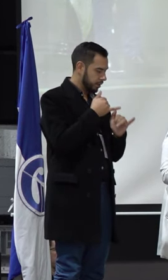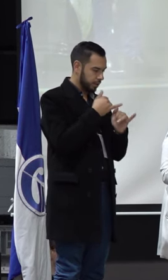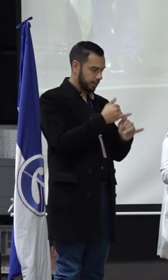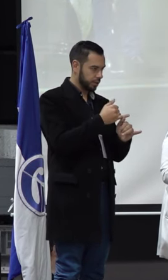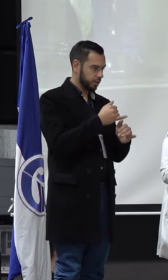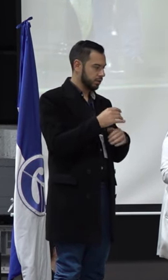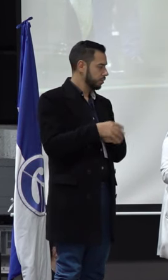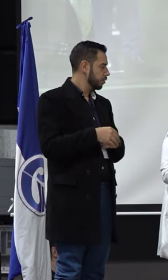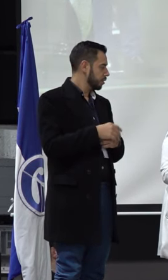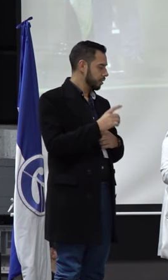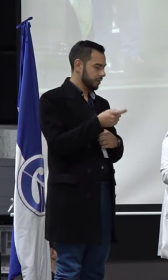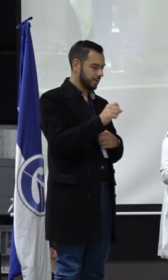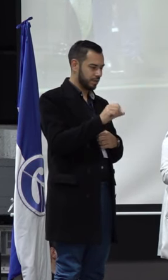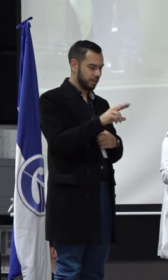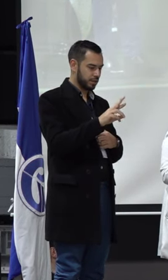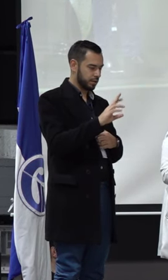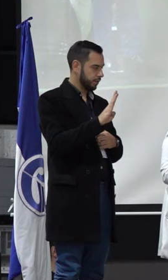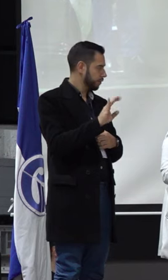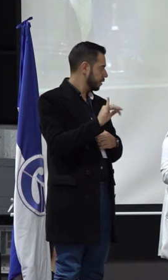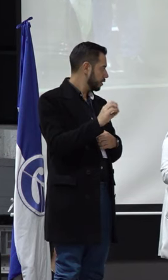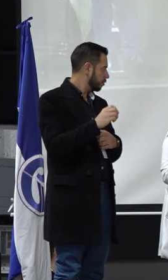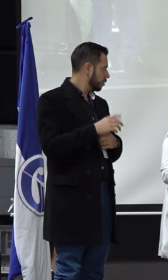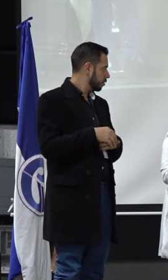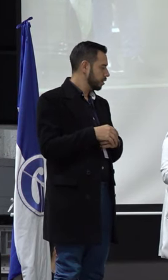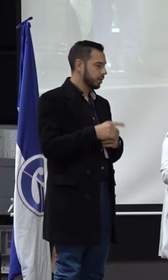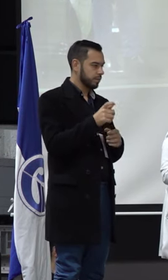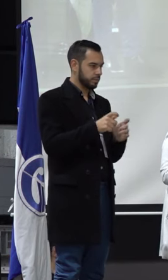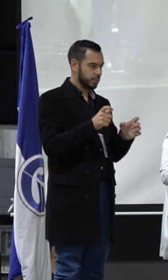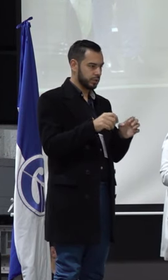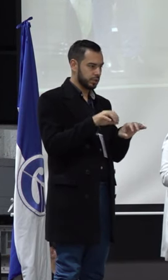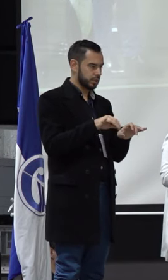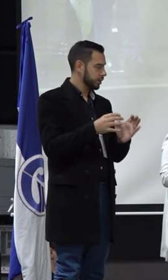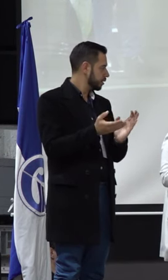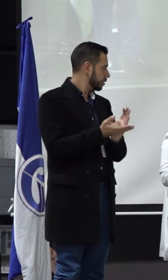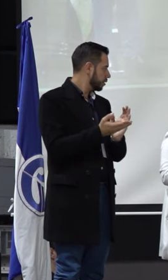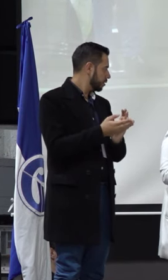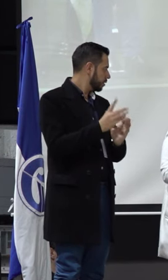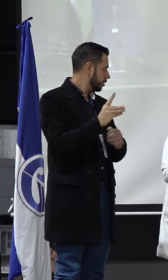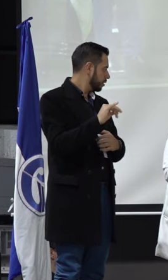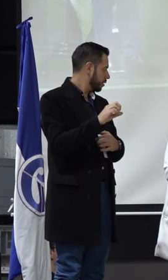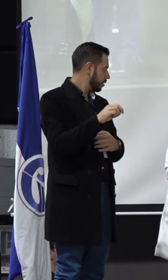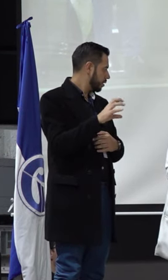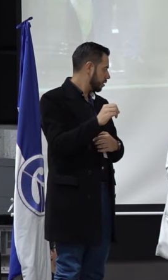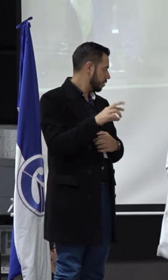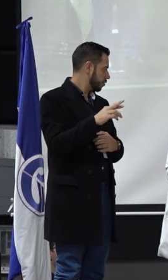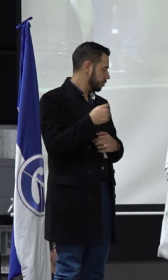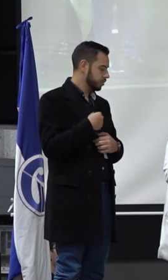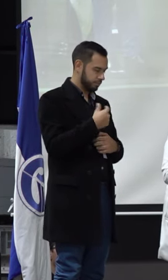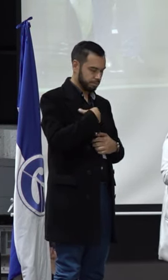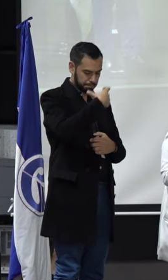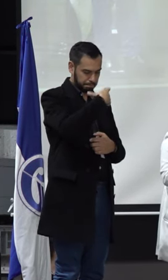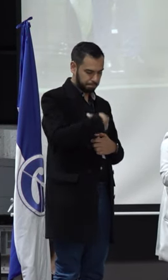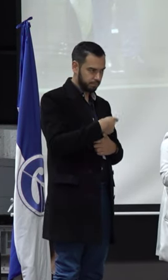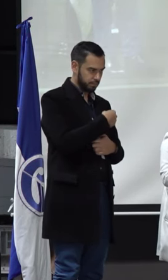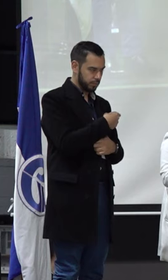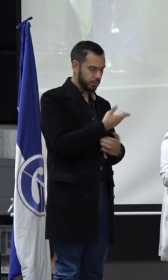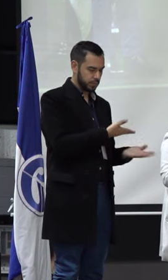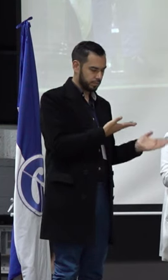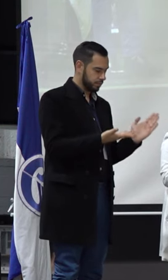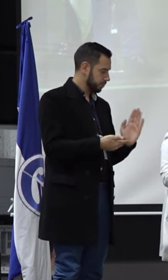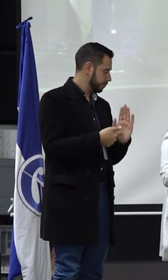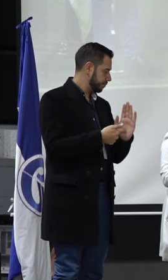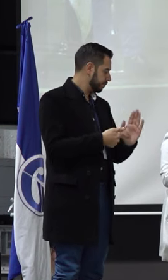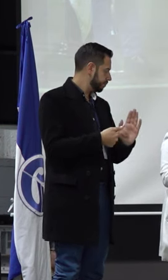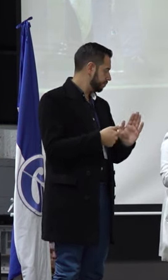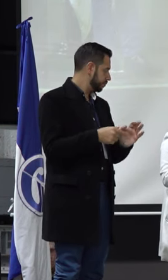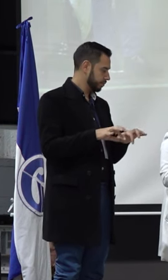y con la facilitadora del proceso de elección de la Secretaría General, Diana Cortés. Y la suscrita, quien les está presentando los